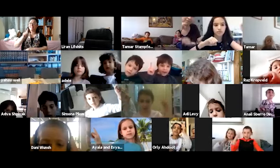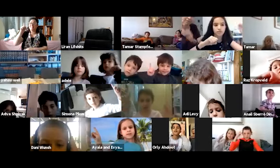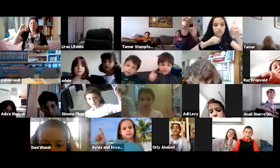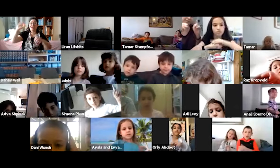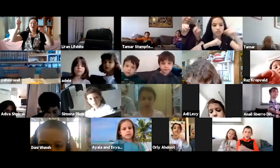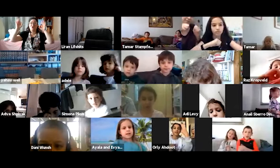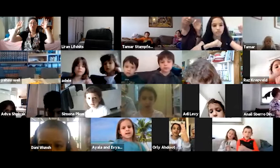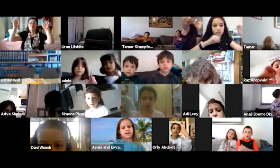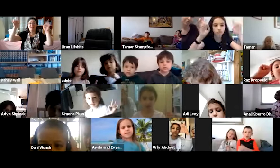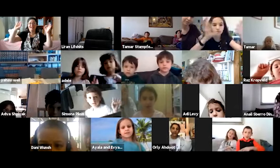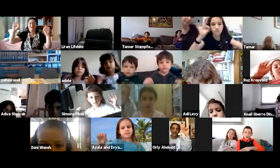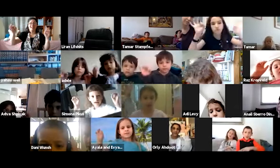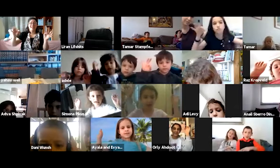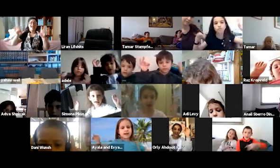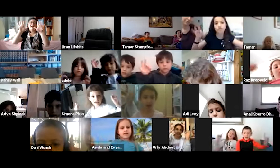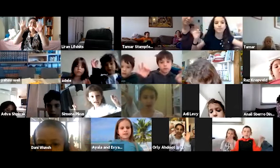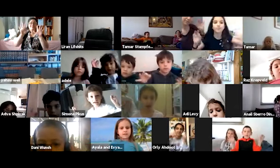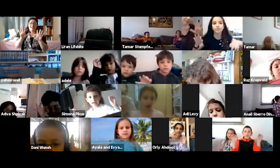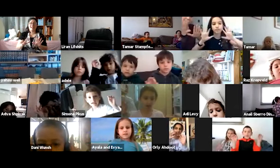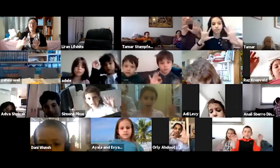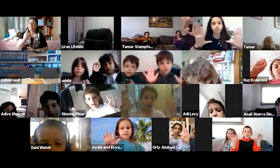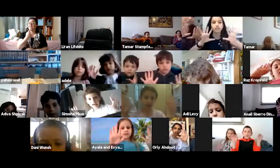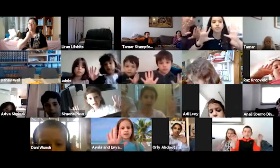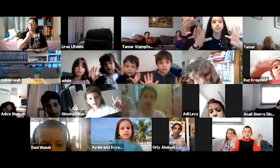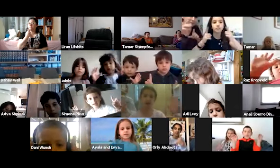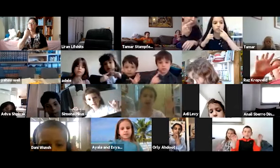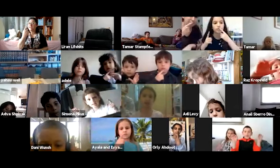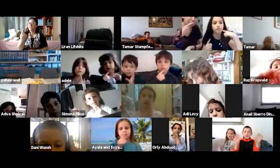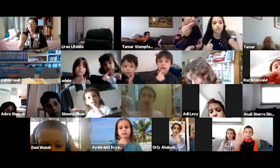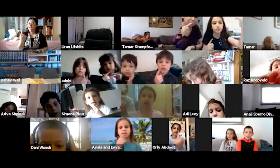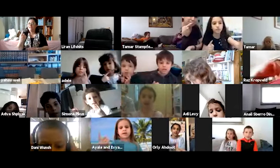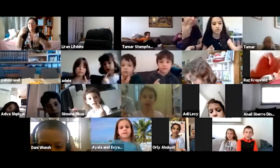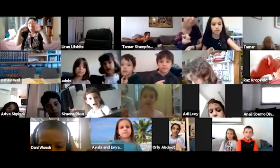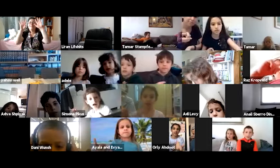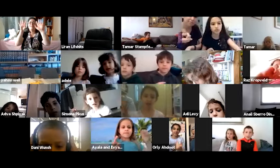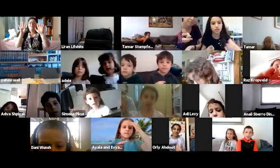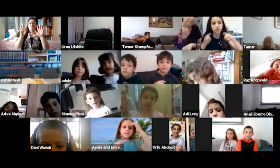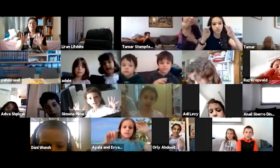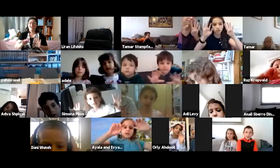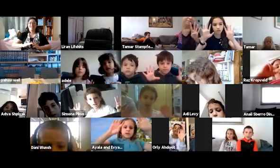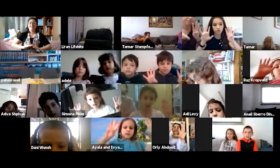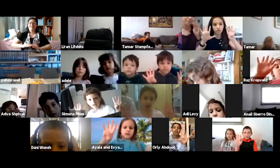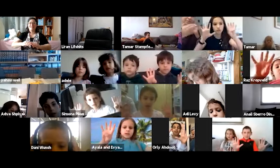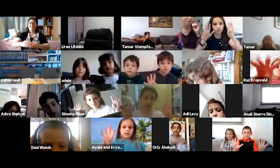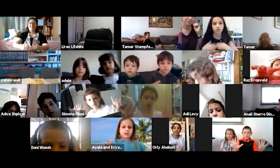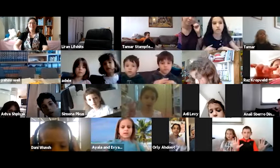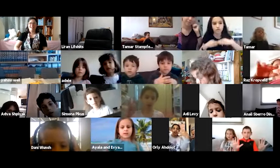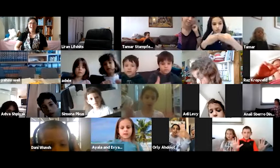עשר כוכביה, עשרה דבריה, תישעי הרחי לידה,